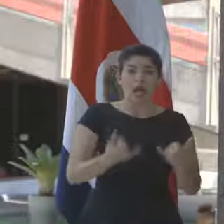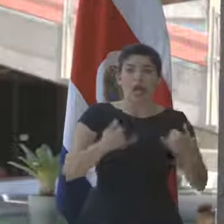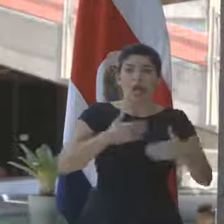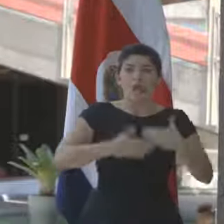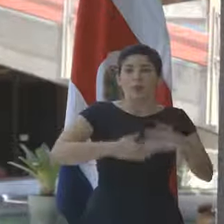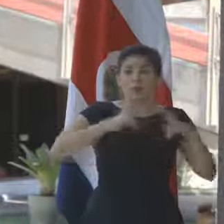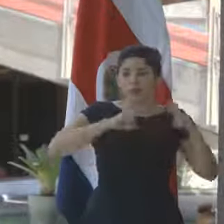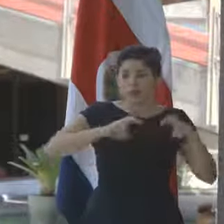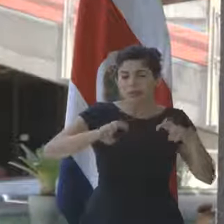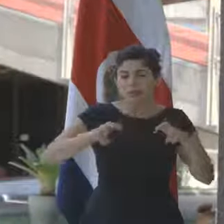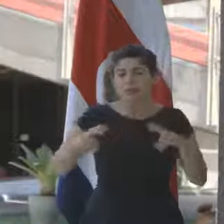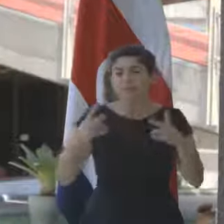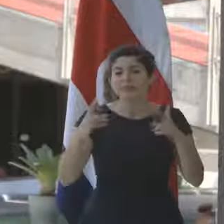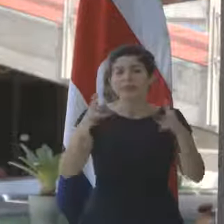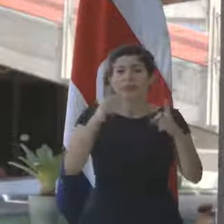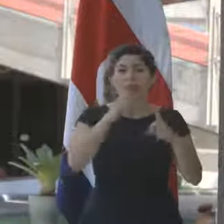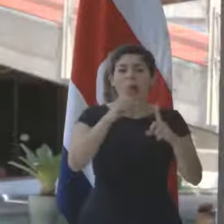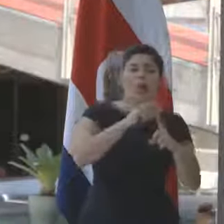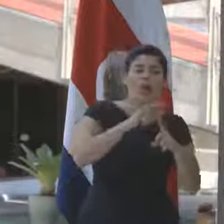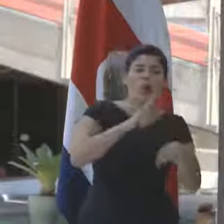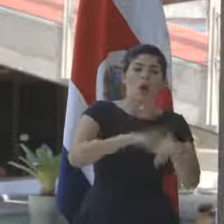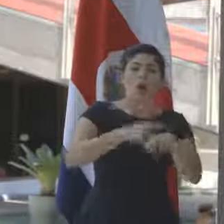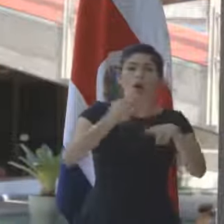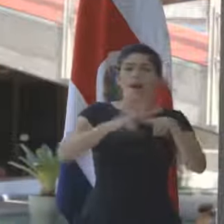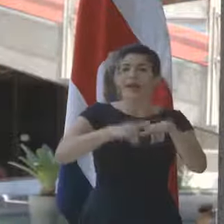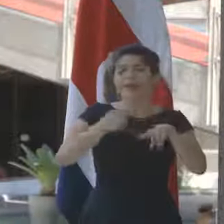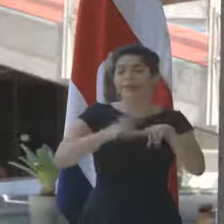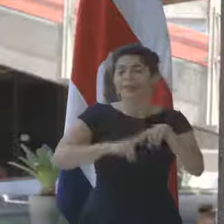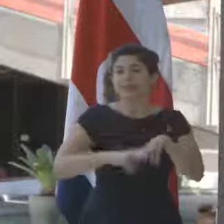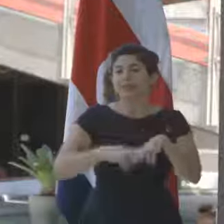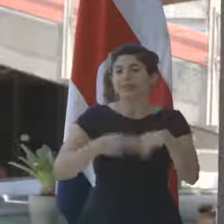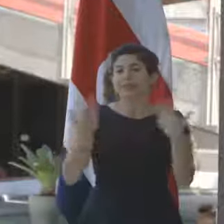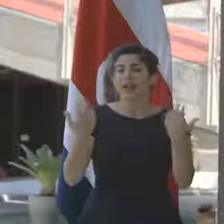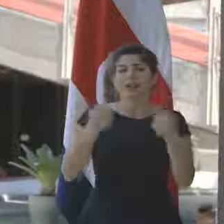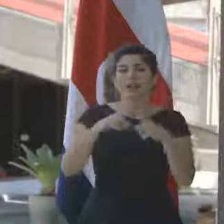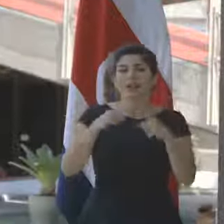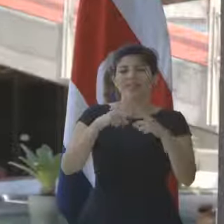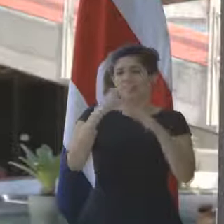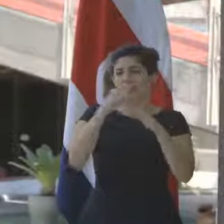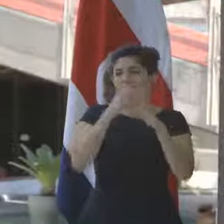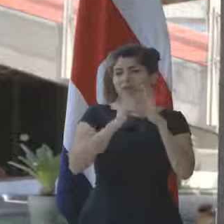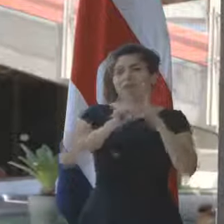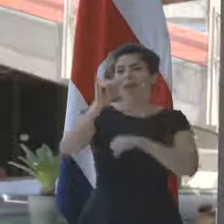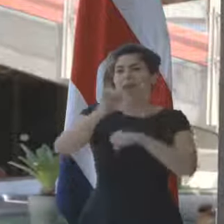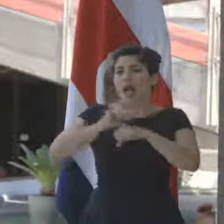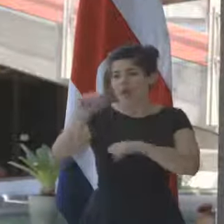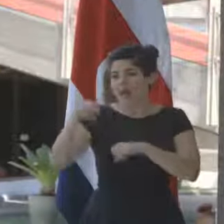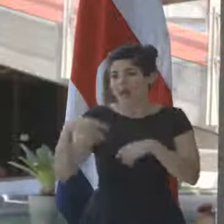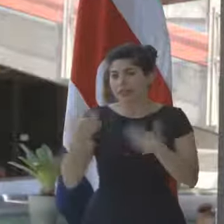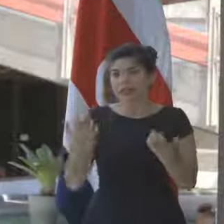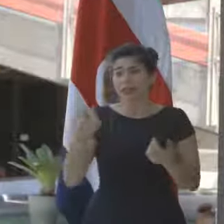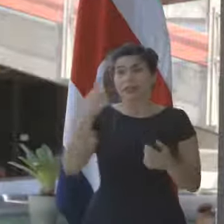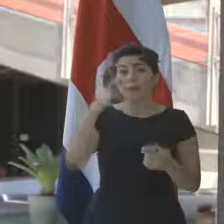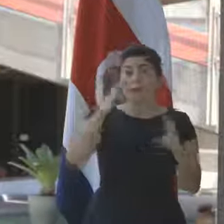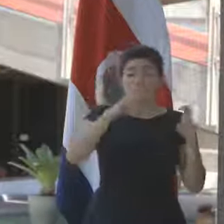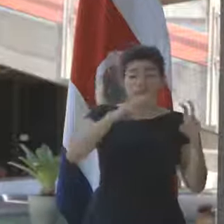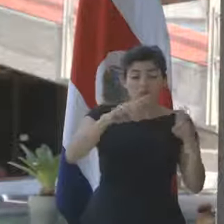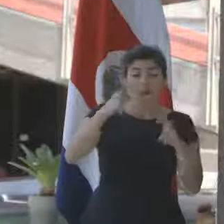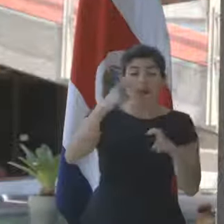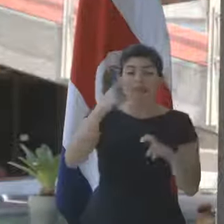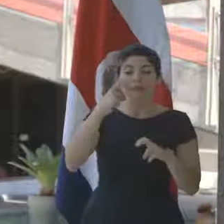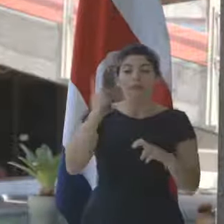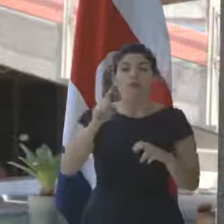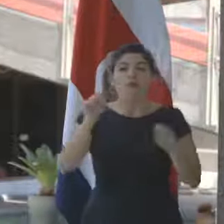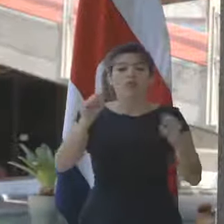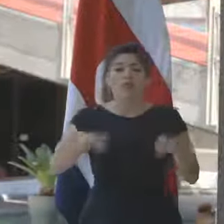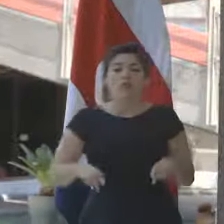de alquileres, de horas extra, de distintos rubros, de viajes, para ver dónde podemos